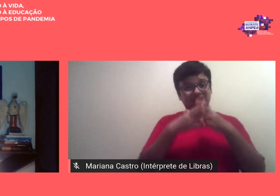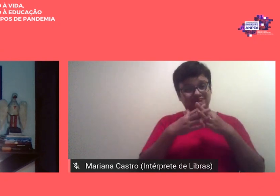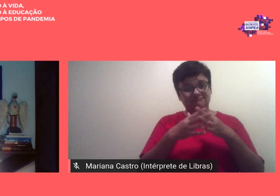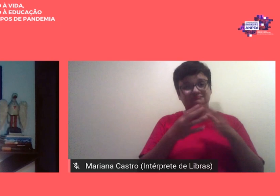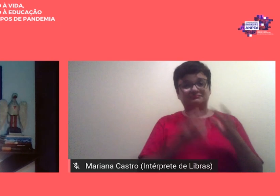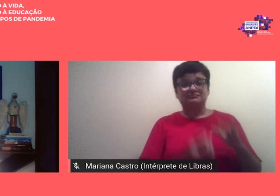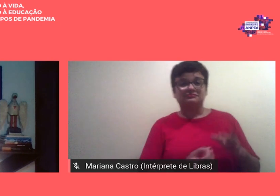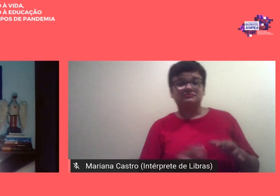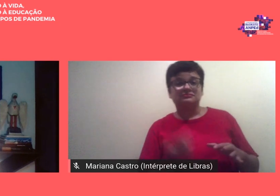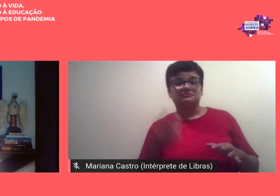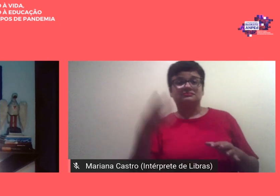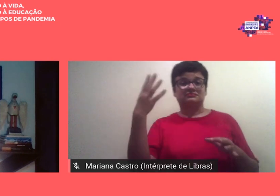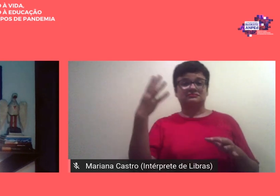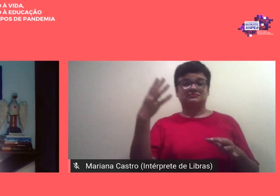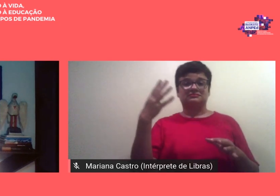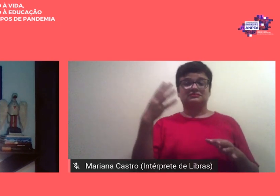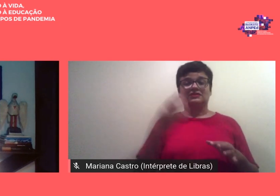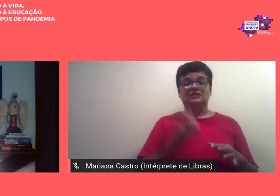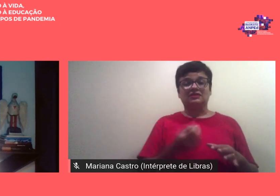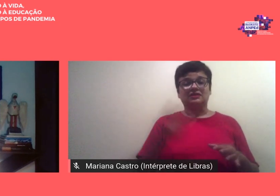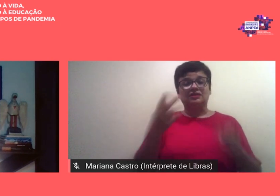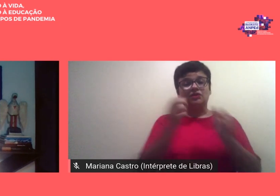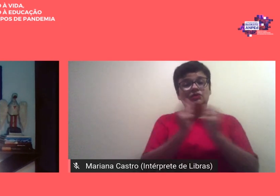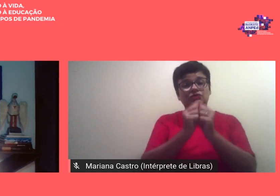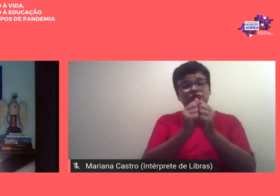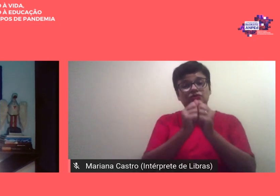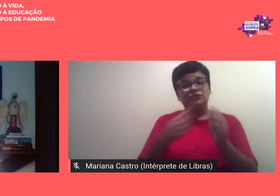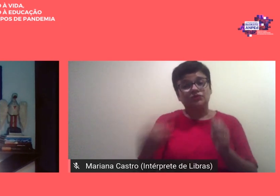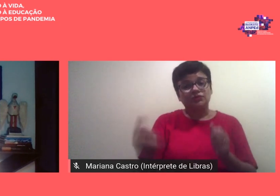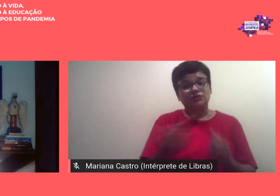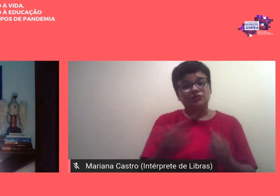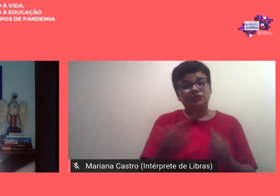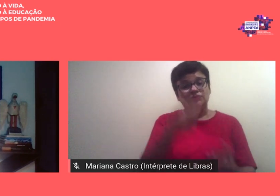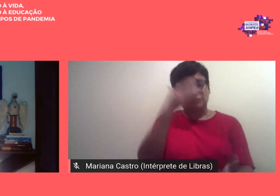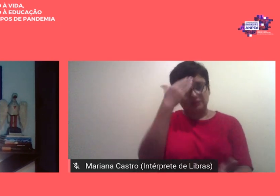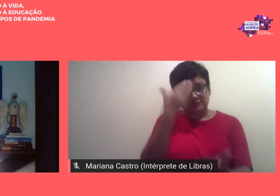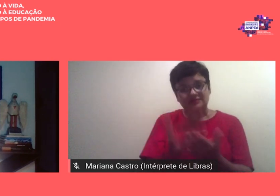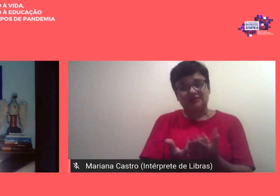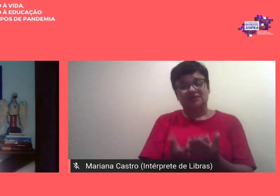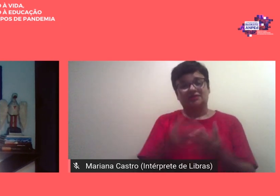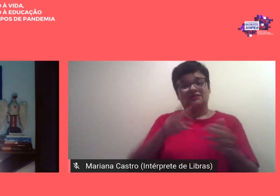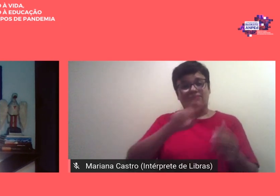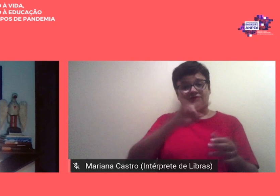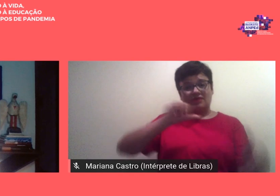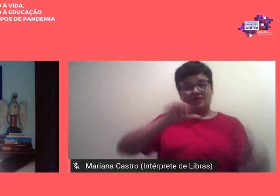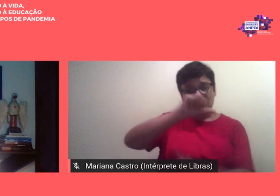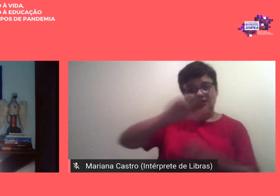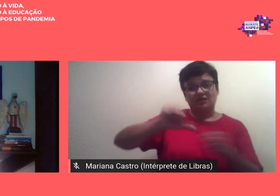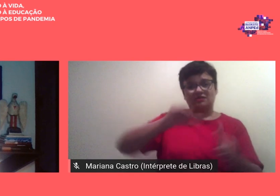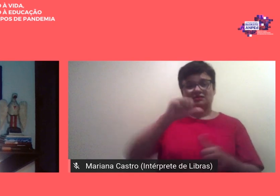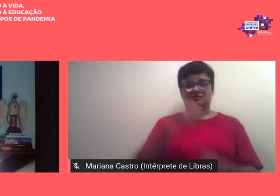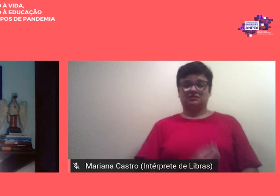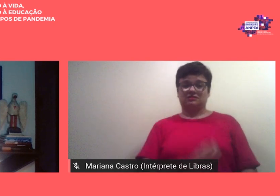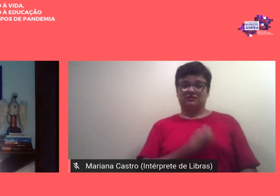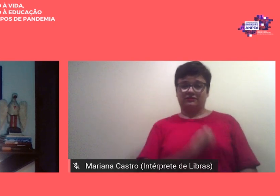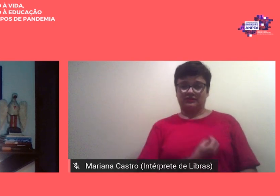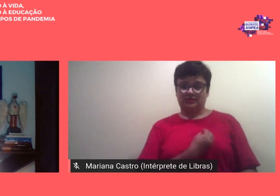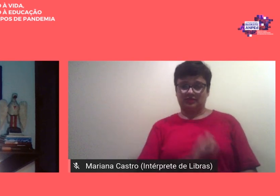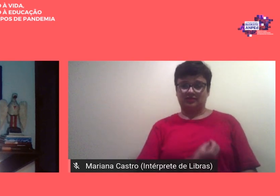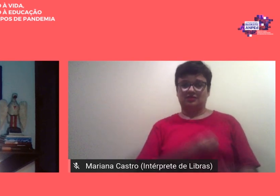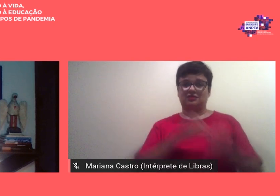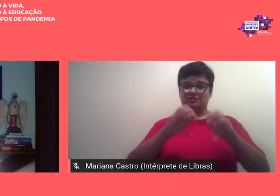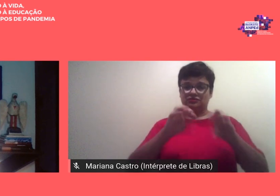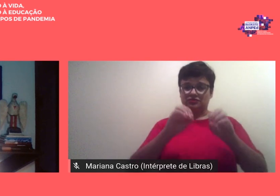questões que se impuseram diante de nós e que certamente transformarão nossos modos de viver e de